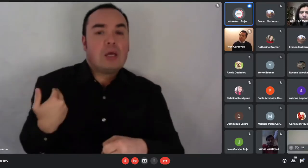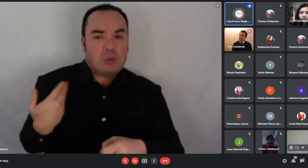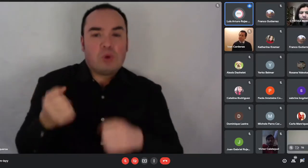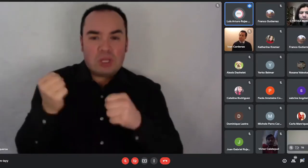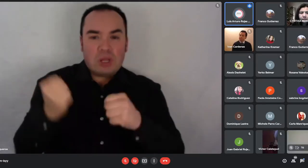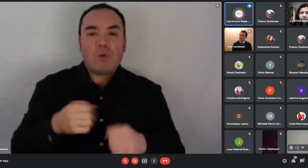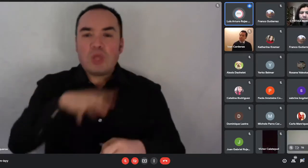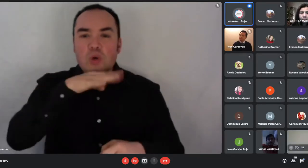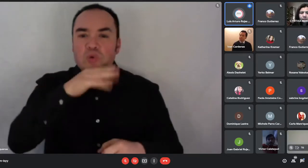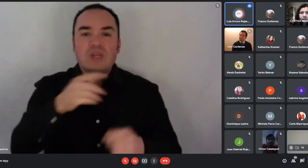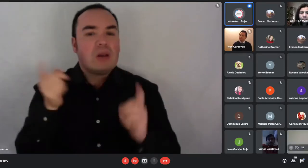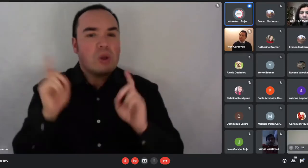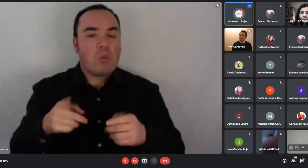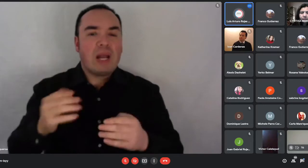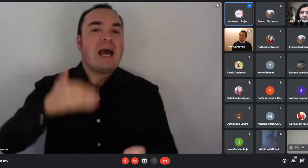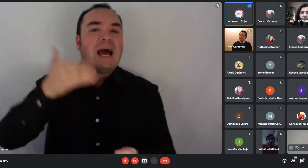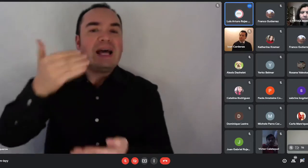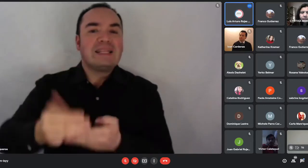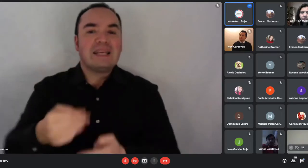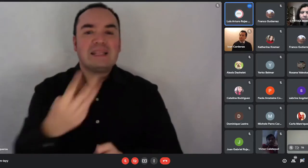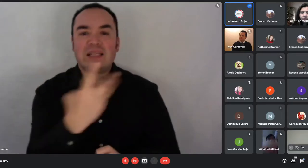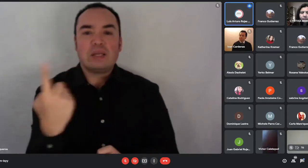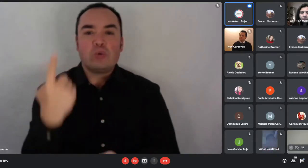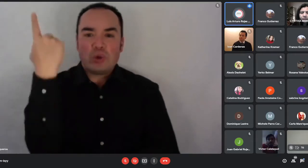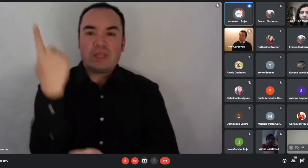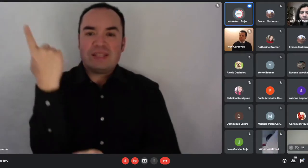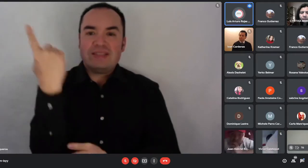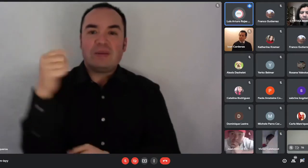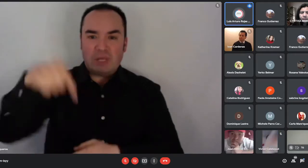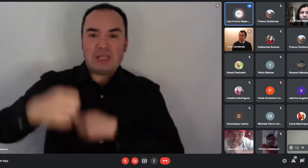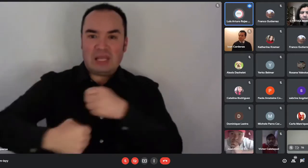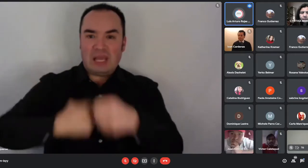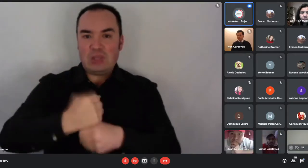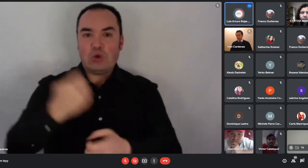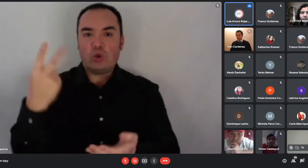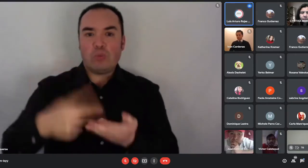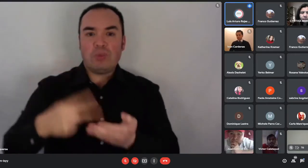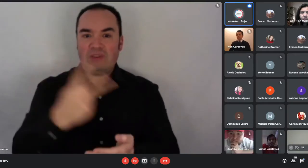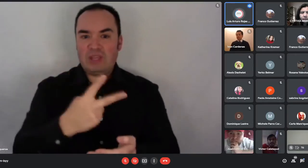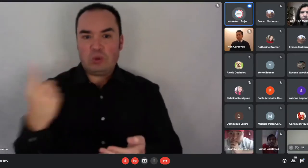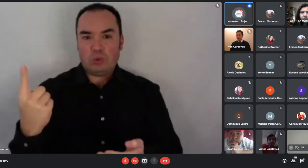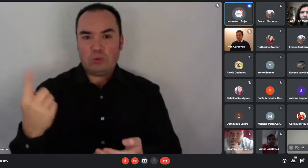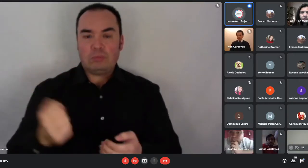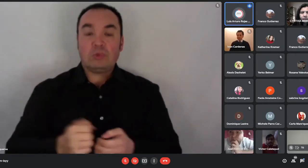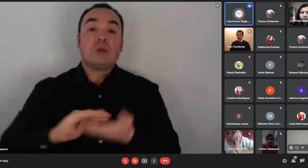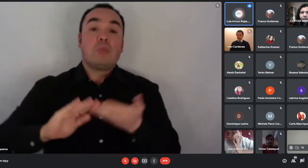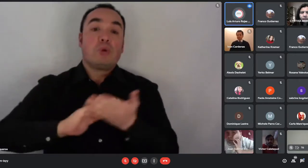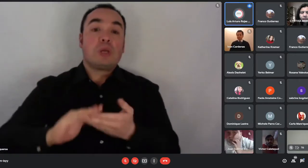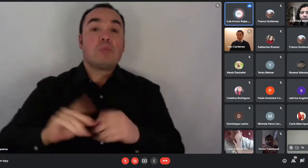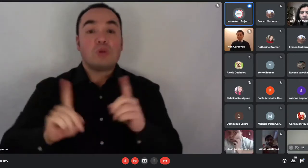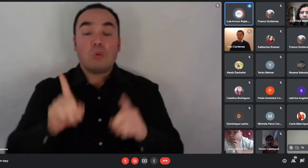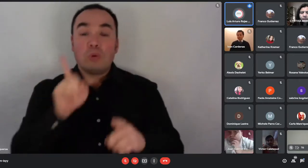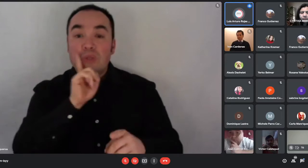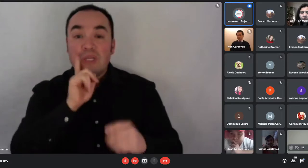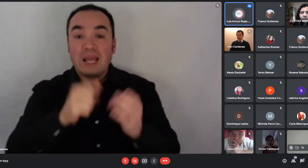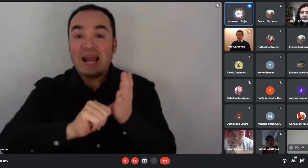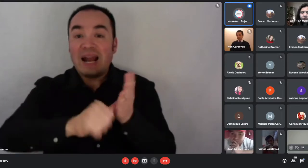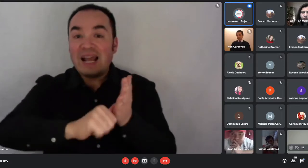Por lo tanto, si alguien tuviese una cédula de identidad vencida al momento de postular, es decir, que esta cédula haya vencido